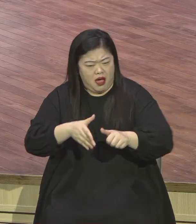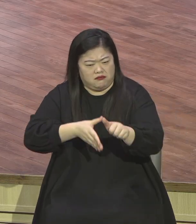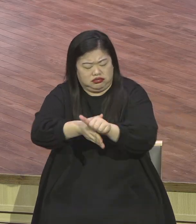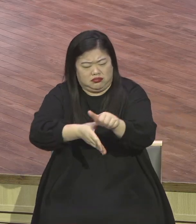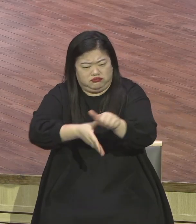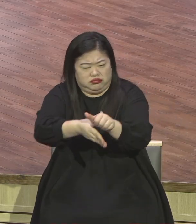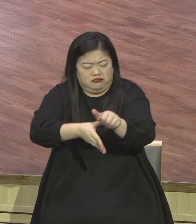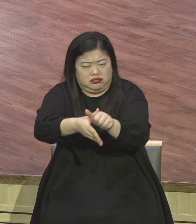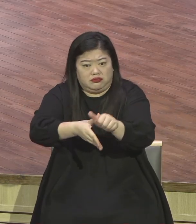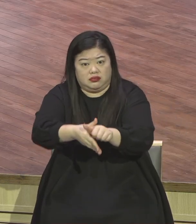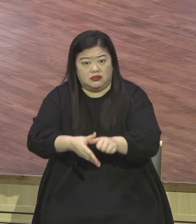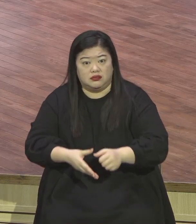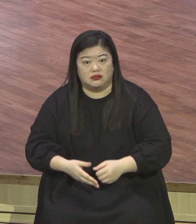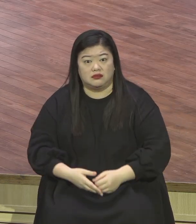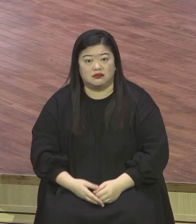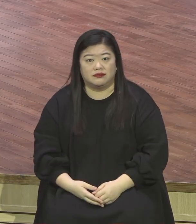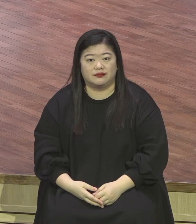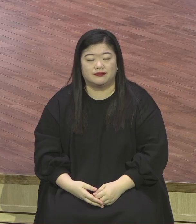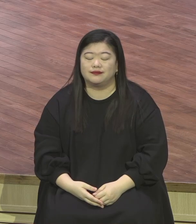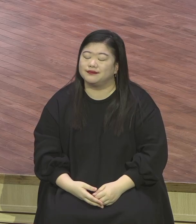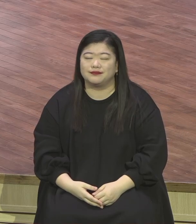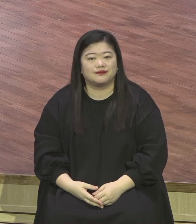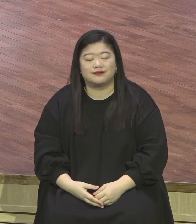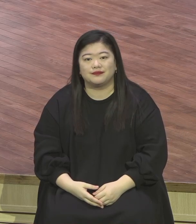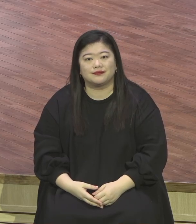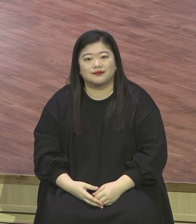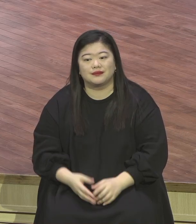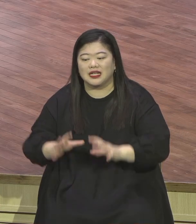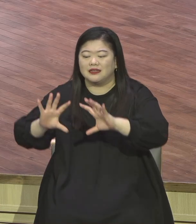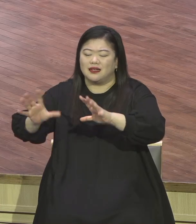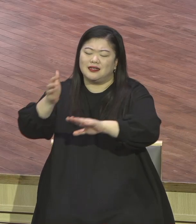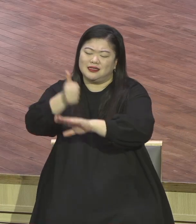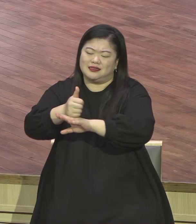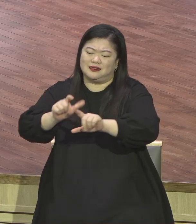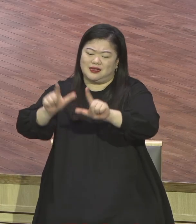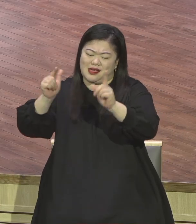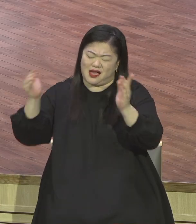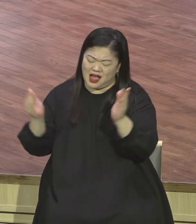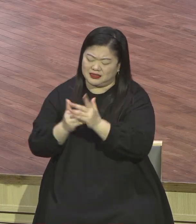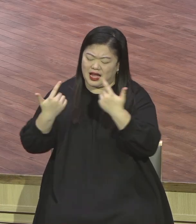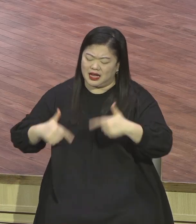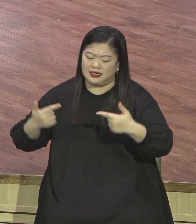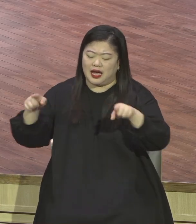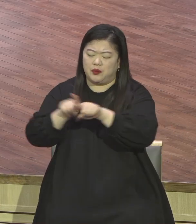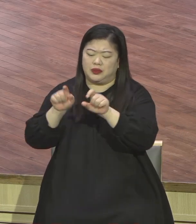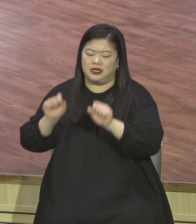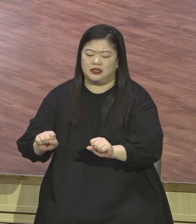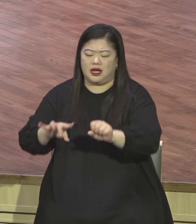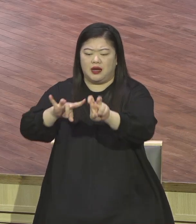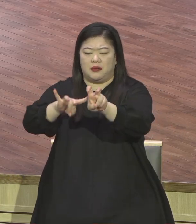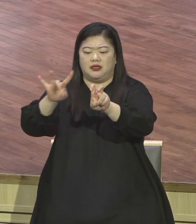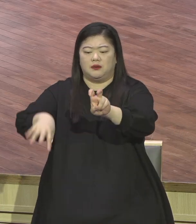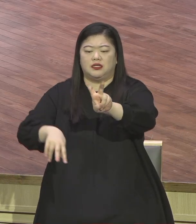세상 끝날까지 내가 너희와 항상 함께 있겠다 게임 끝 아멘